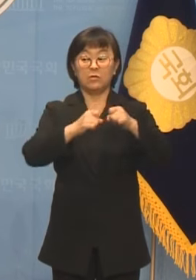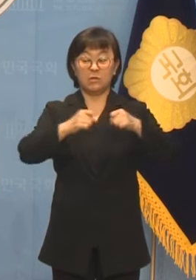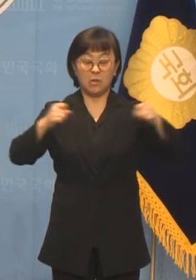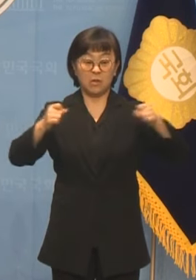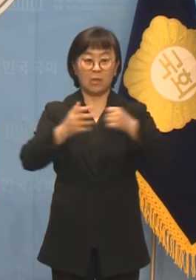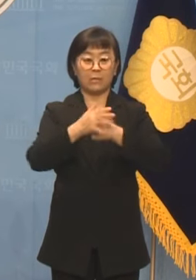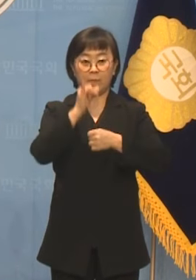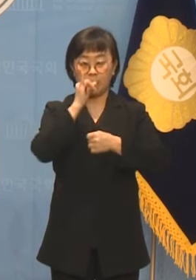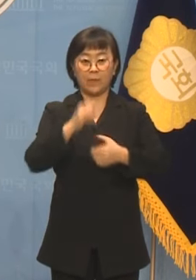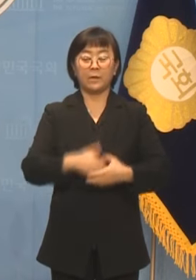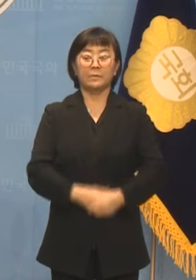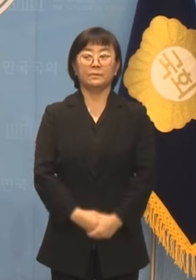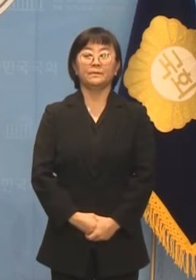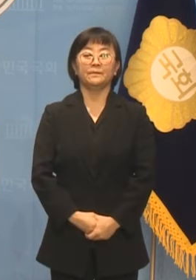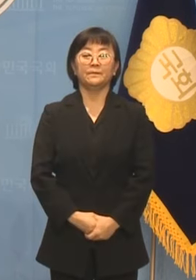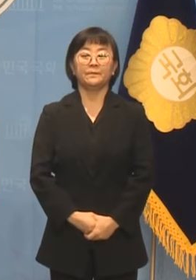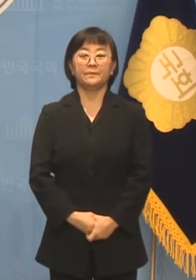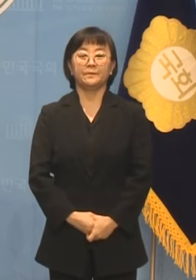지켜볼 수 있게 되었습니다